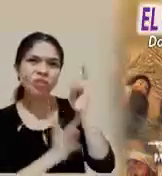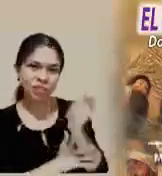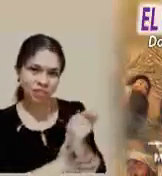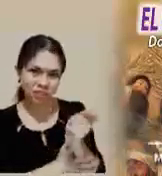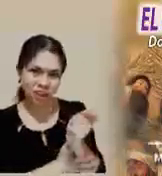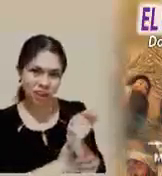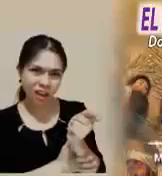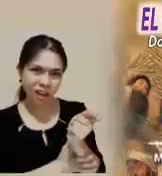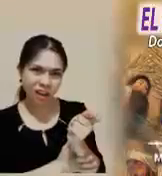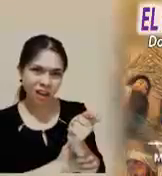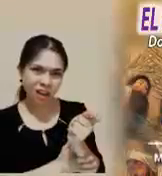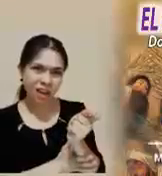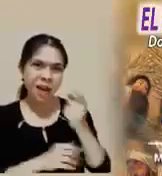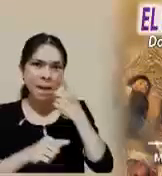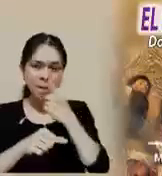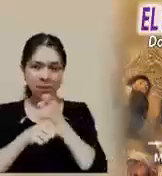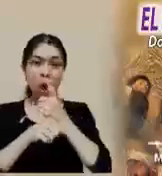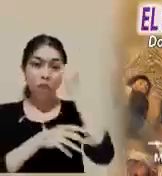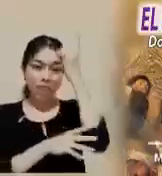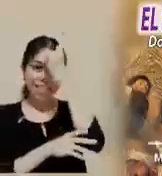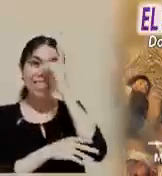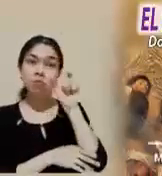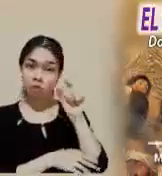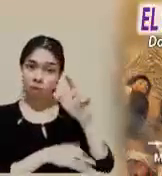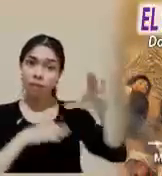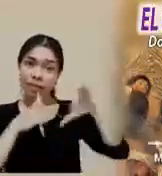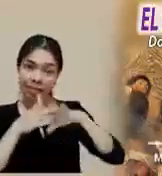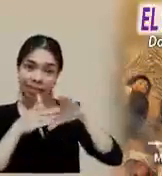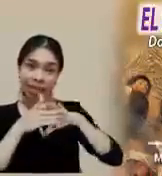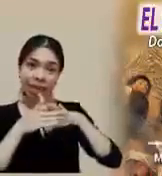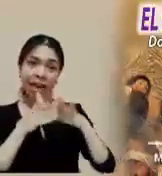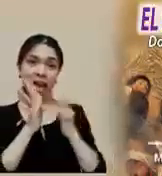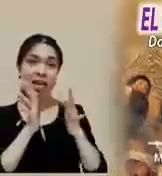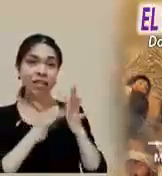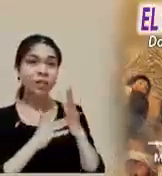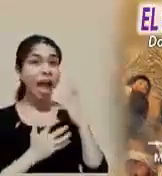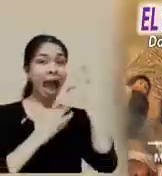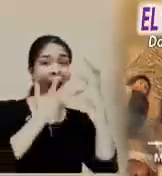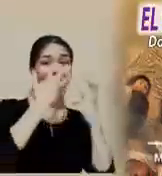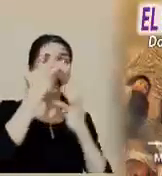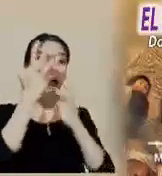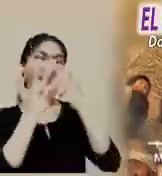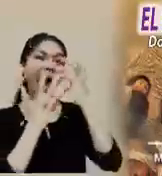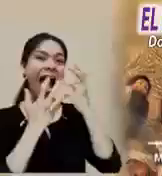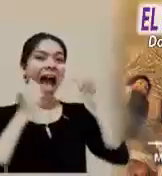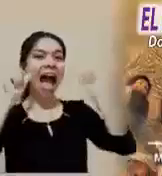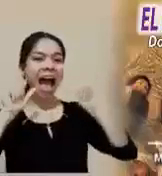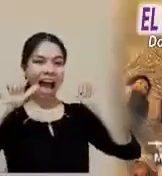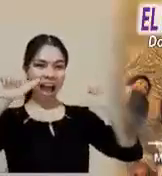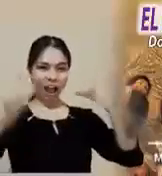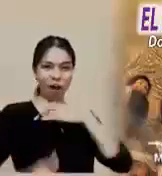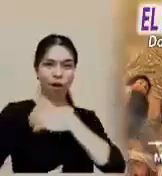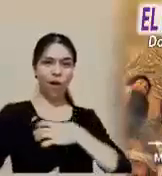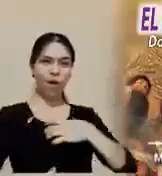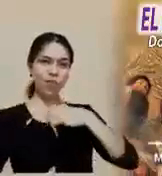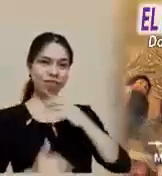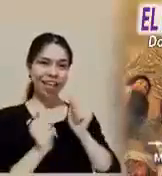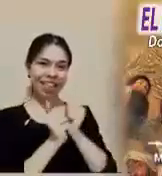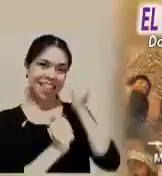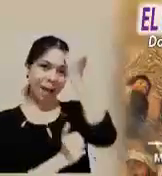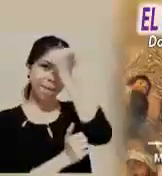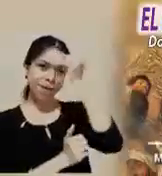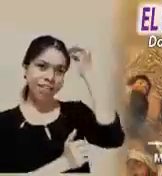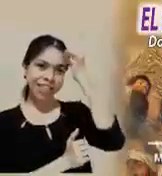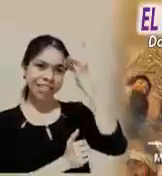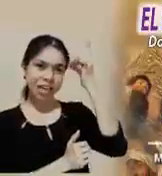discípulos muy cercanos que también caen en la alabanza fácil para después emprender la